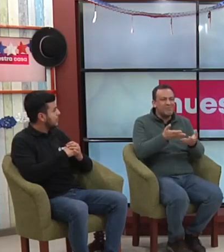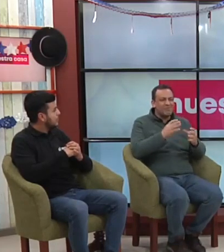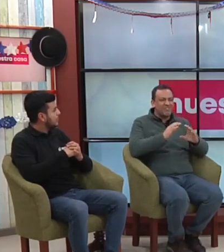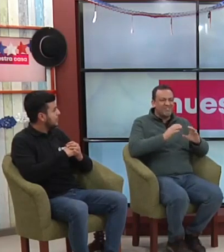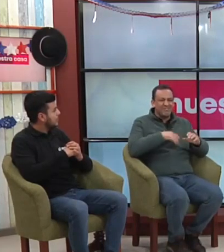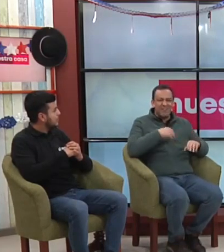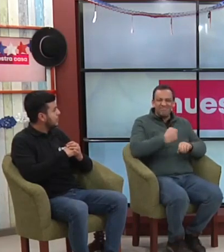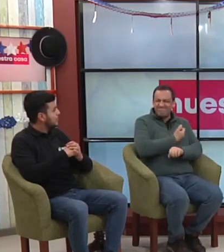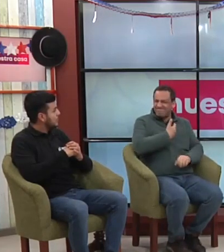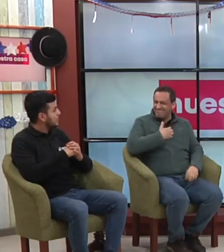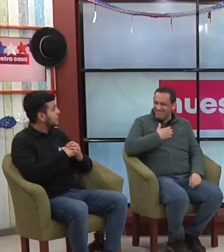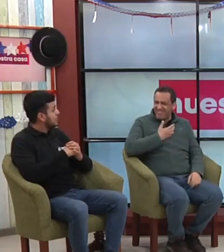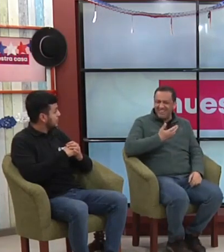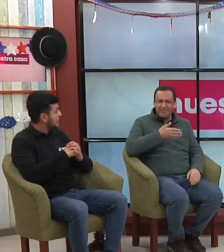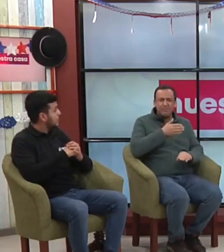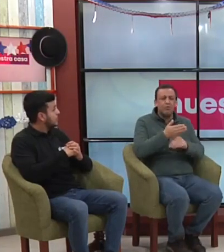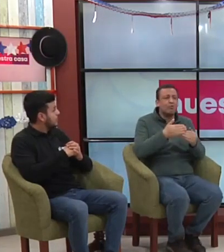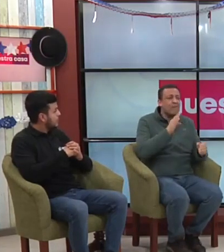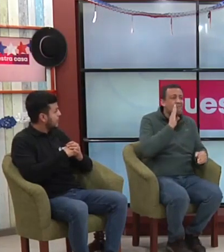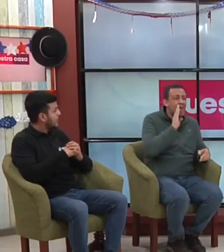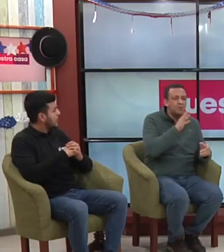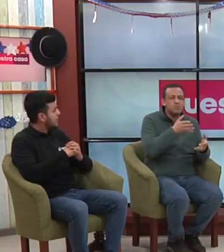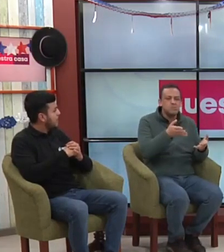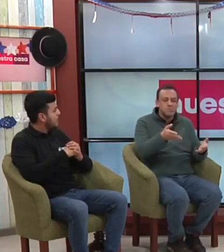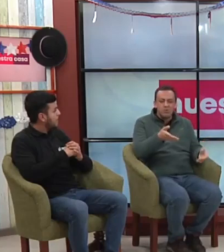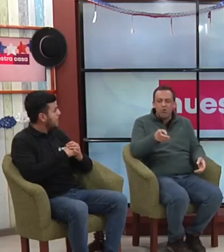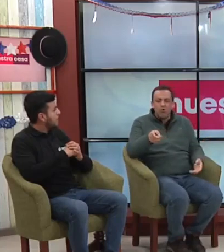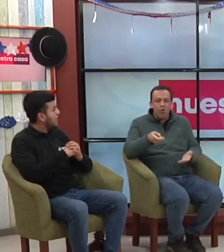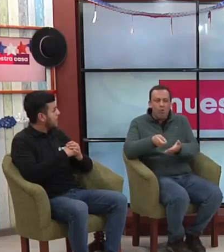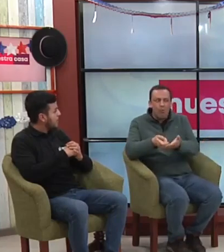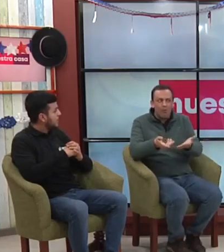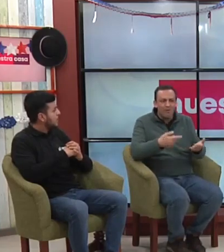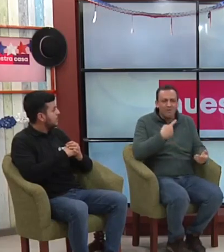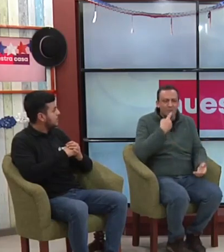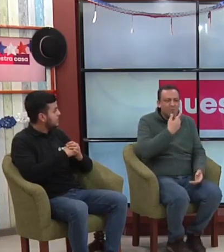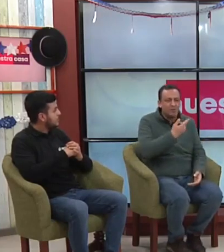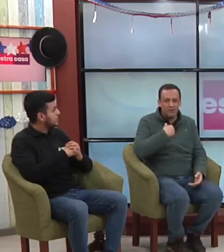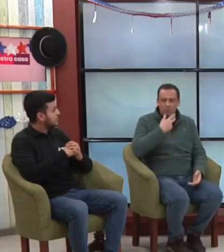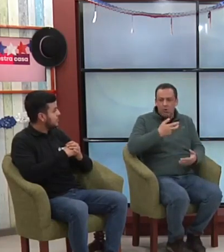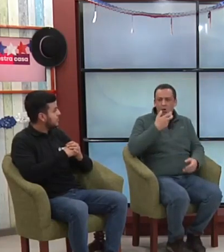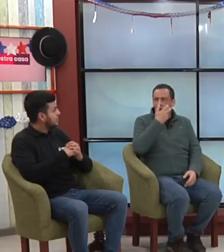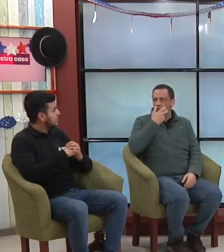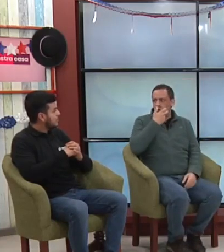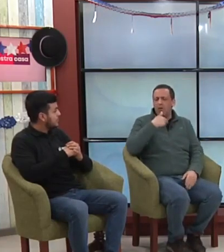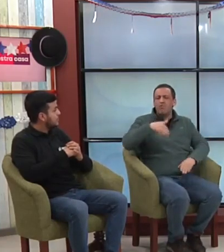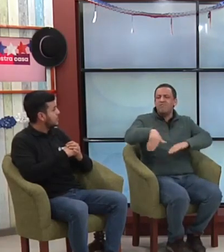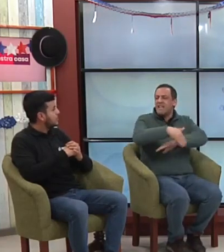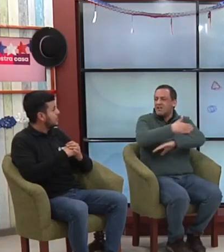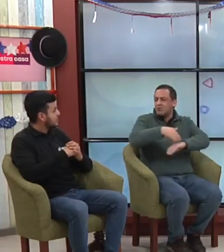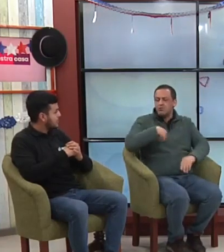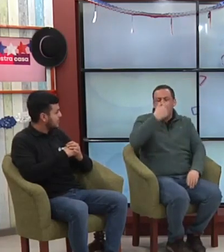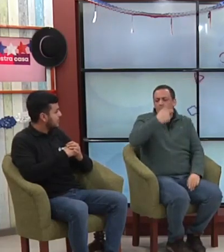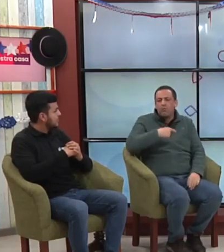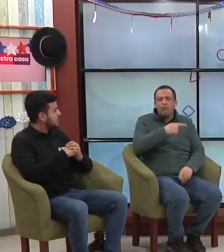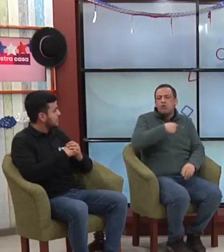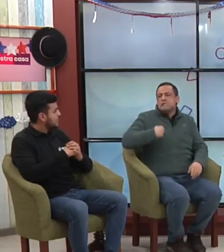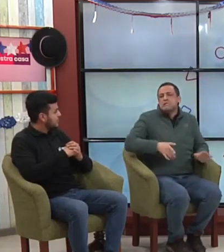básicas como dónde está el baño, o tomar algo, o preguntar algo, una dirección, uno se siente de verdad